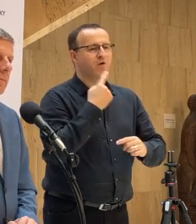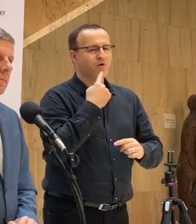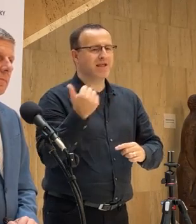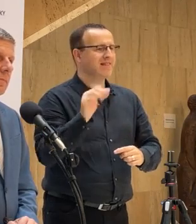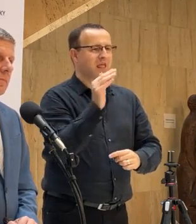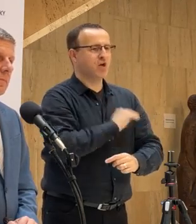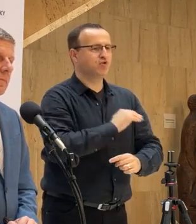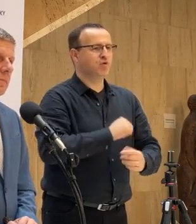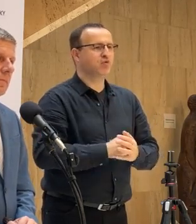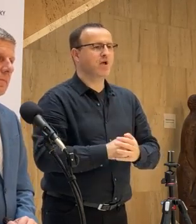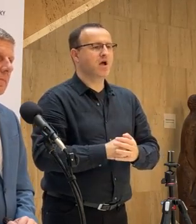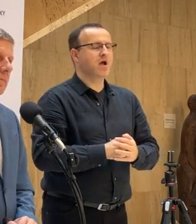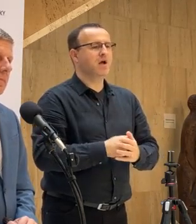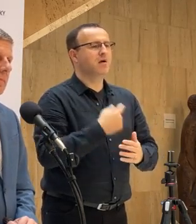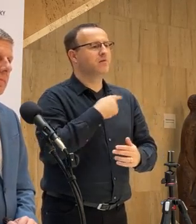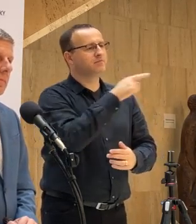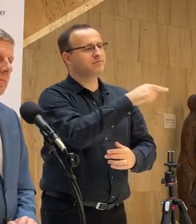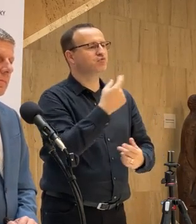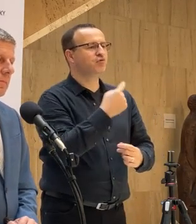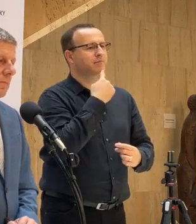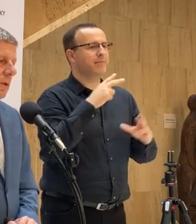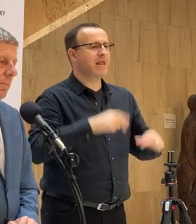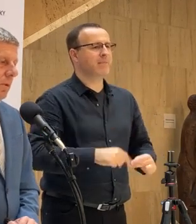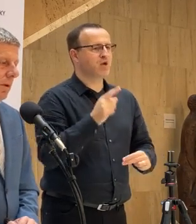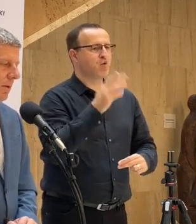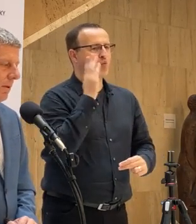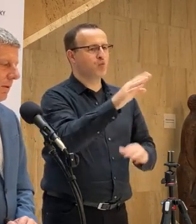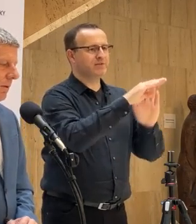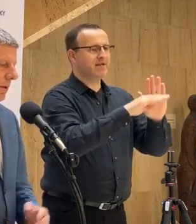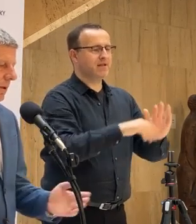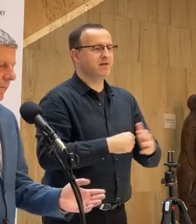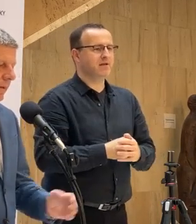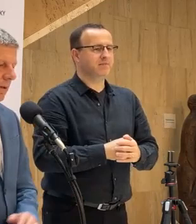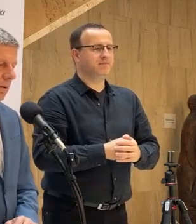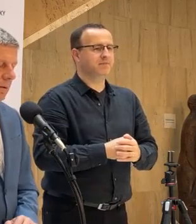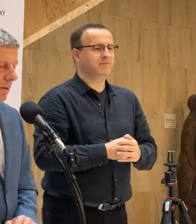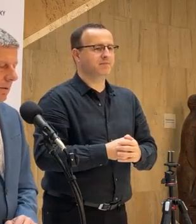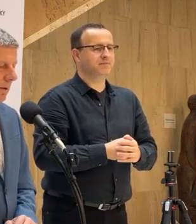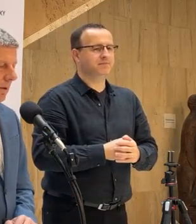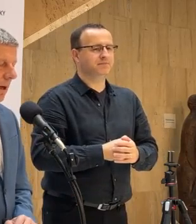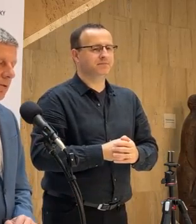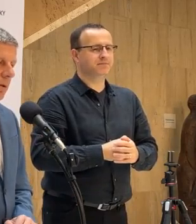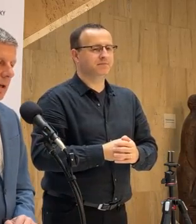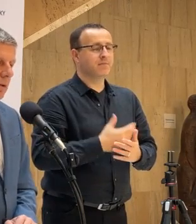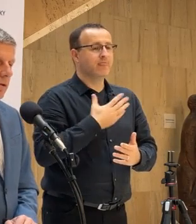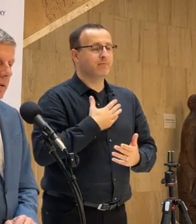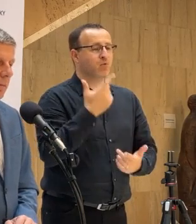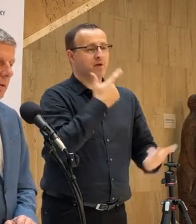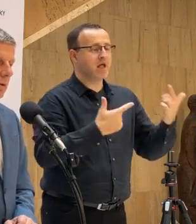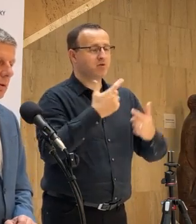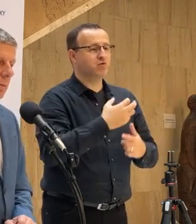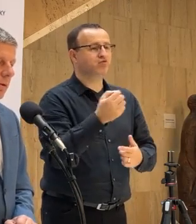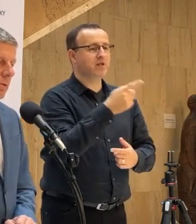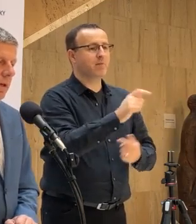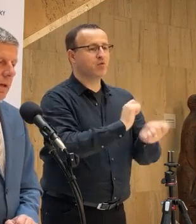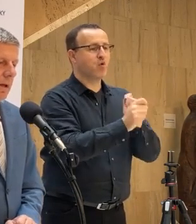nerešpektovali v podstate ani premiéra. Ohľadom teda tohto usmernenia. Môj teda názor na to, čo sa